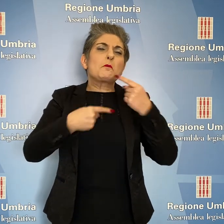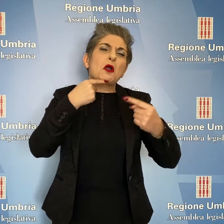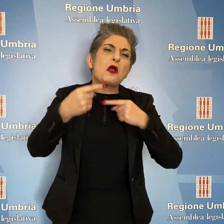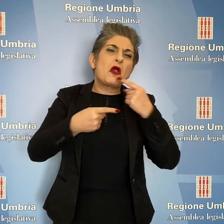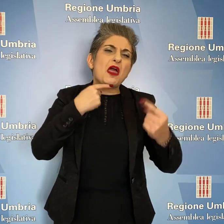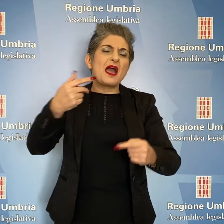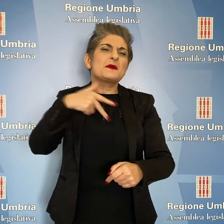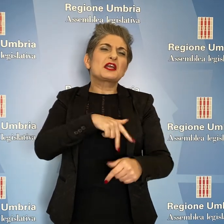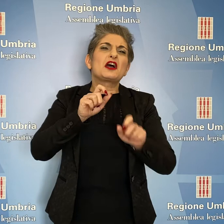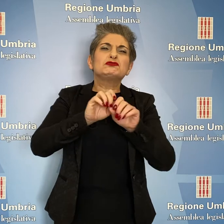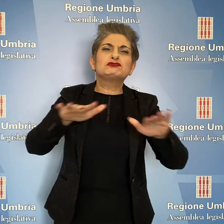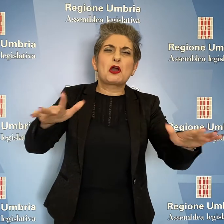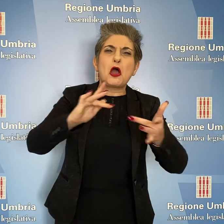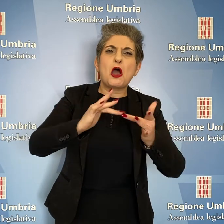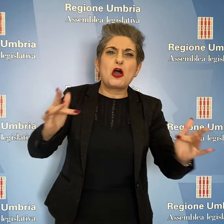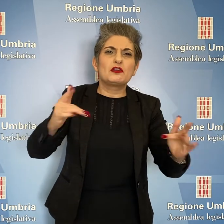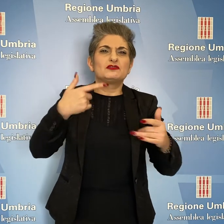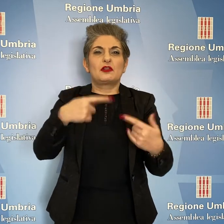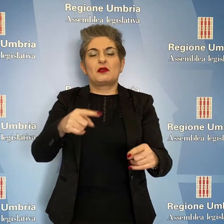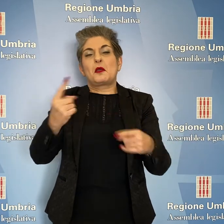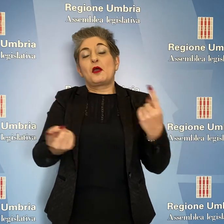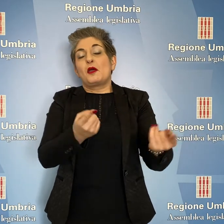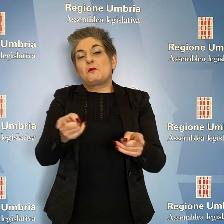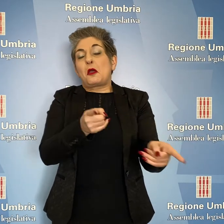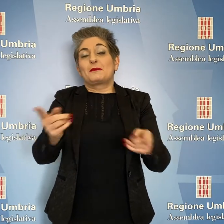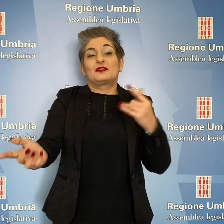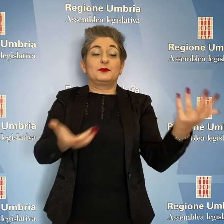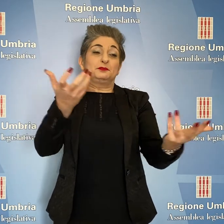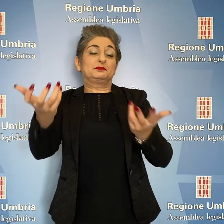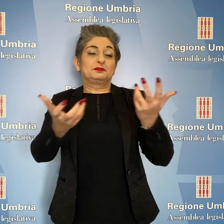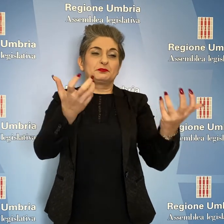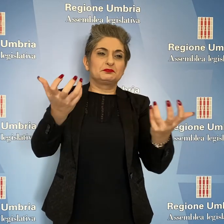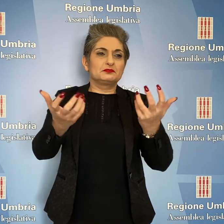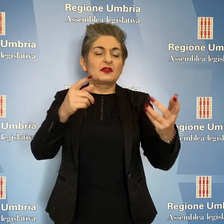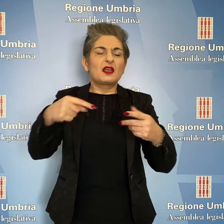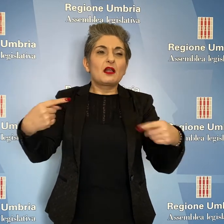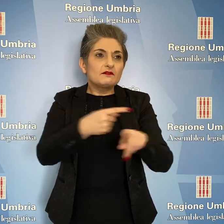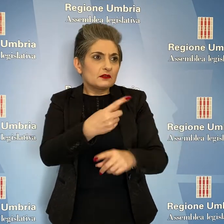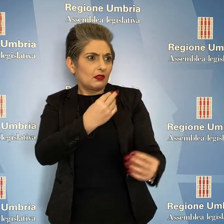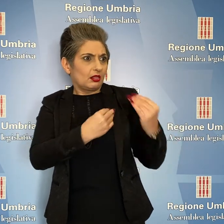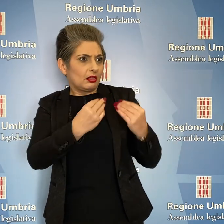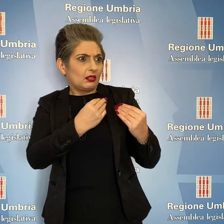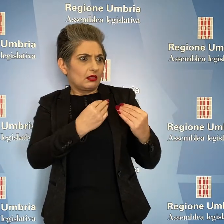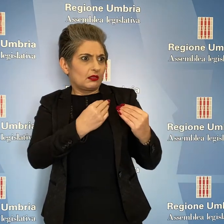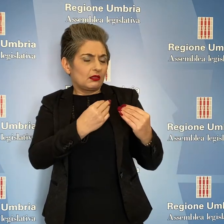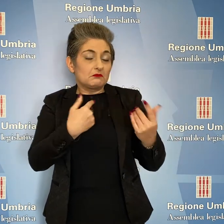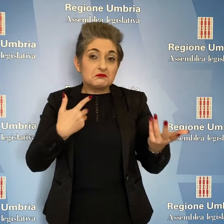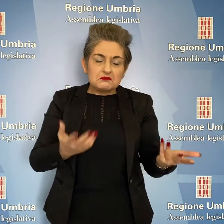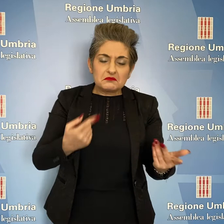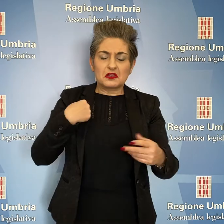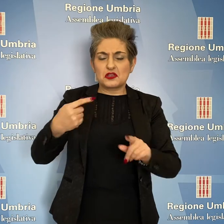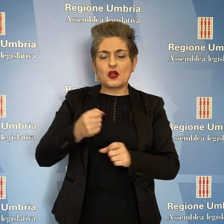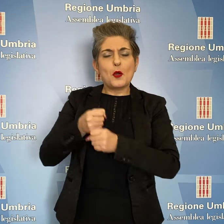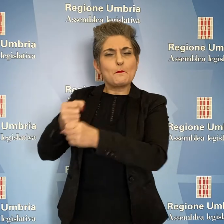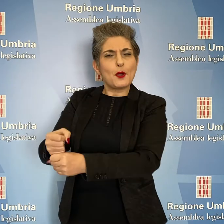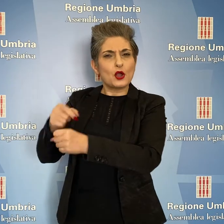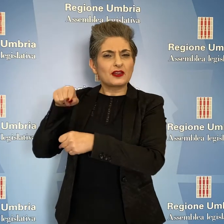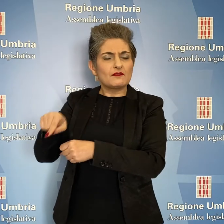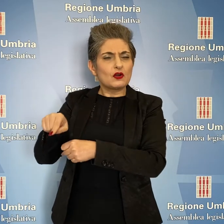social sull'argomento fosse il solito momento di colore, invece ne è nata un'interrogazione. Ho fatto verificare al mio